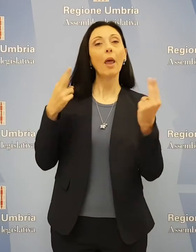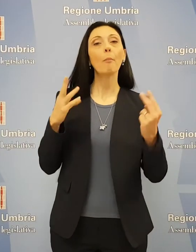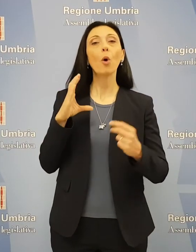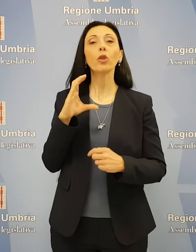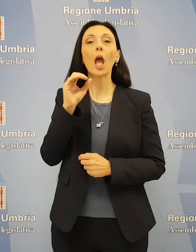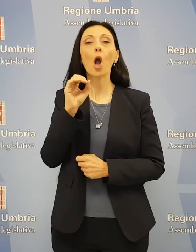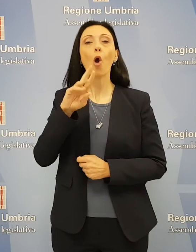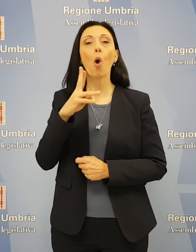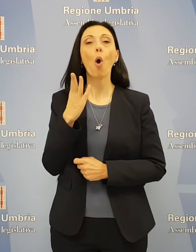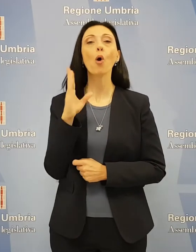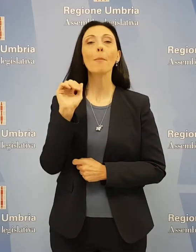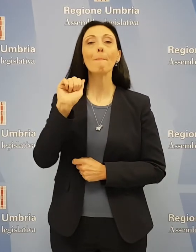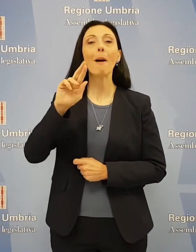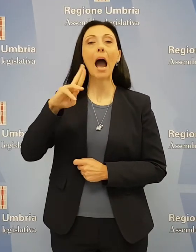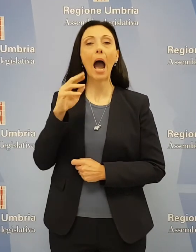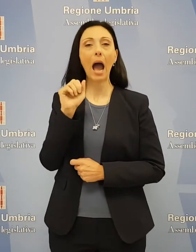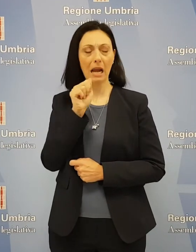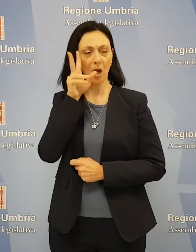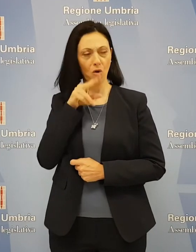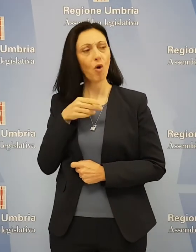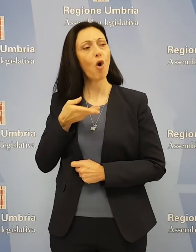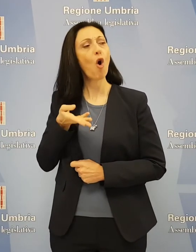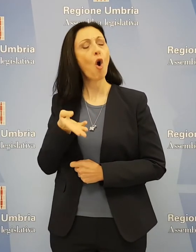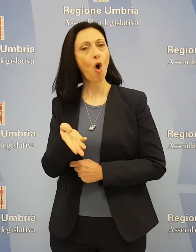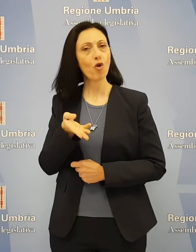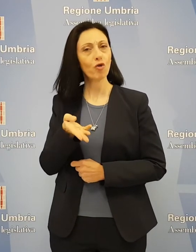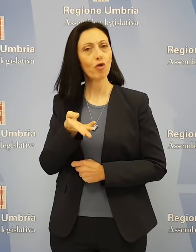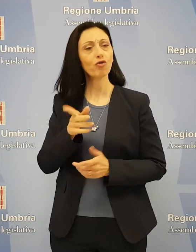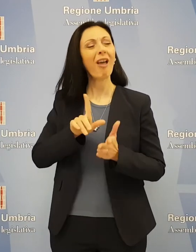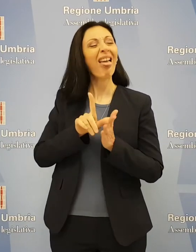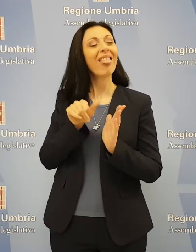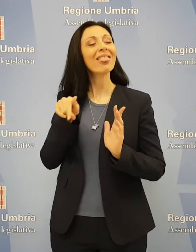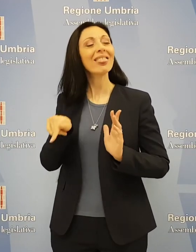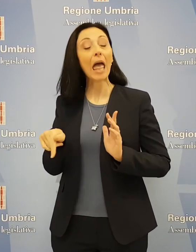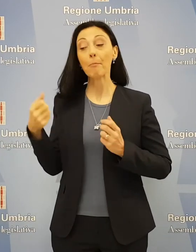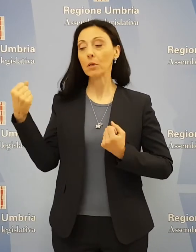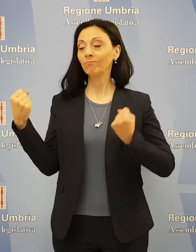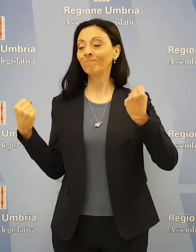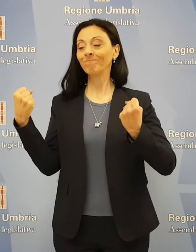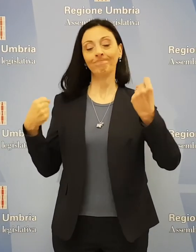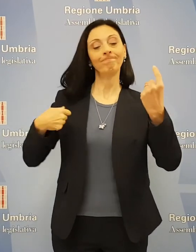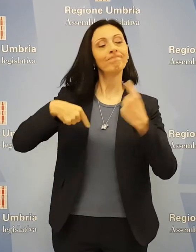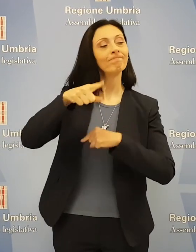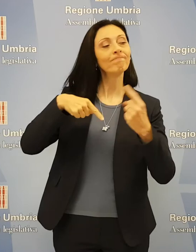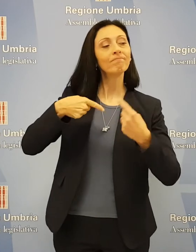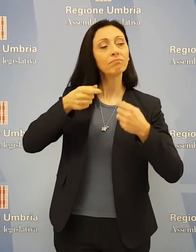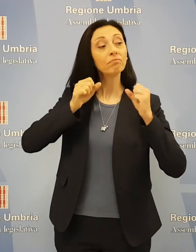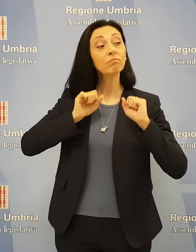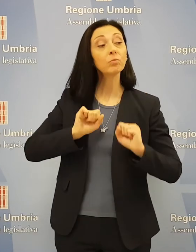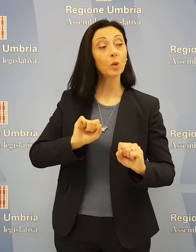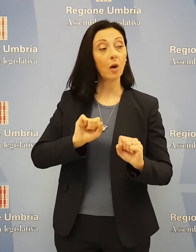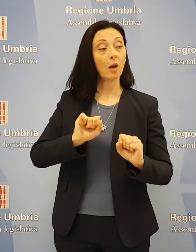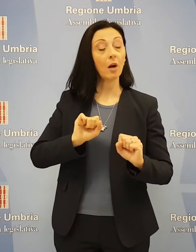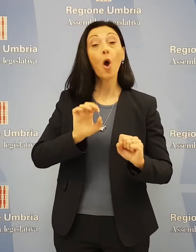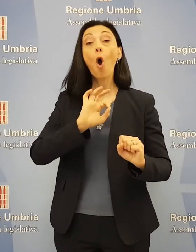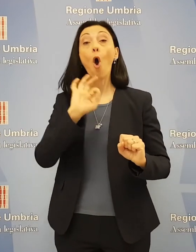i presumibili tempi per il ritorno alla normalità anche per i mezzi pesanti, se ci sono colpe imputabili a